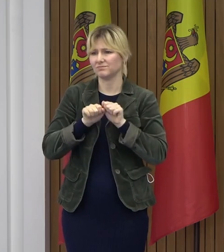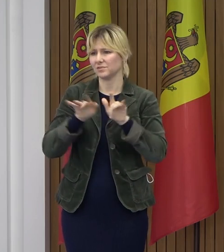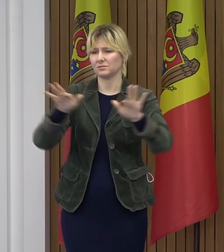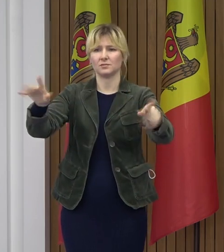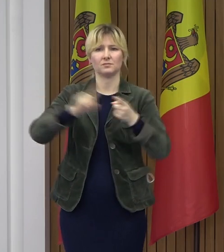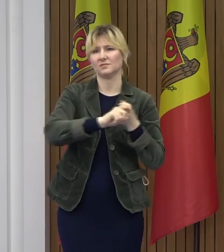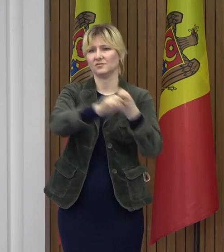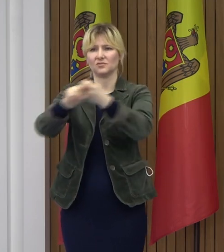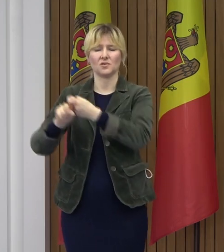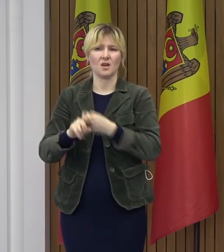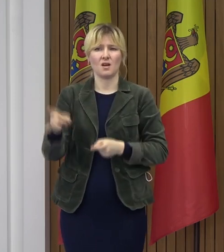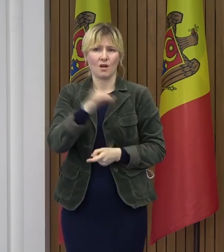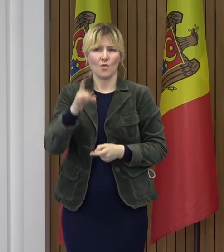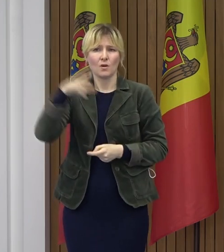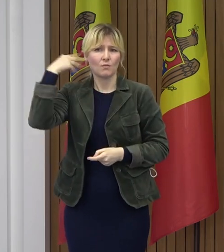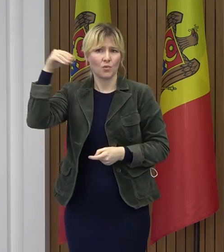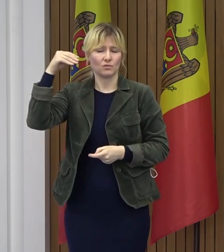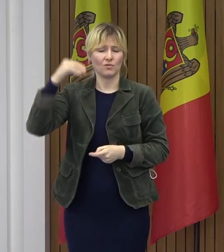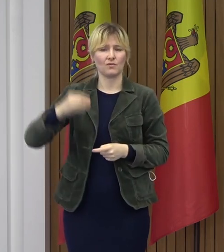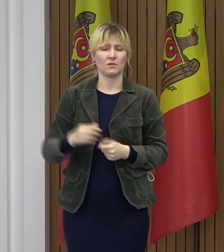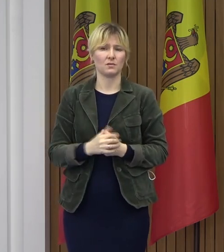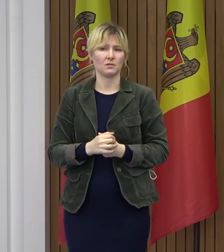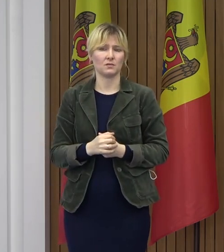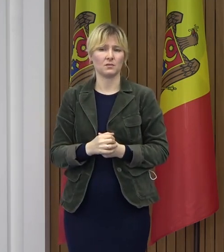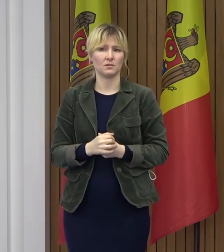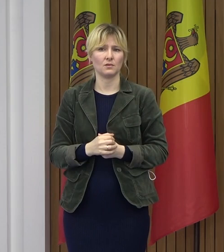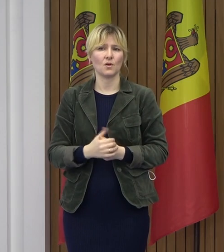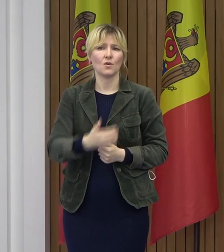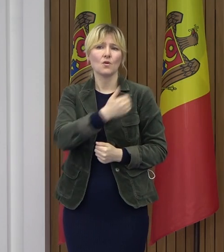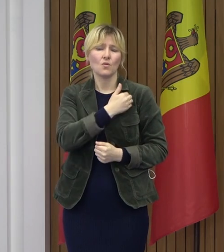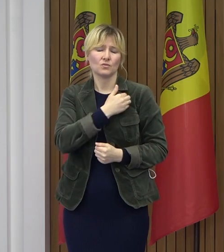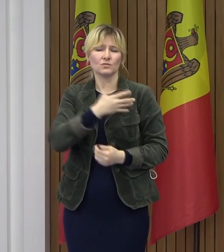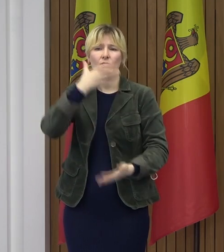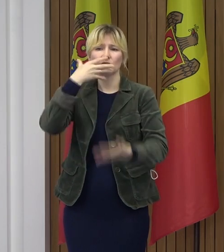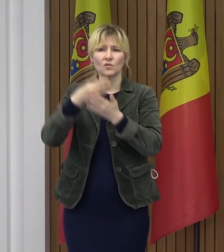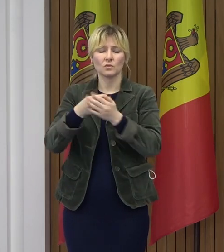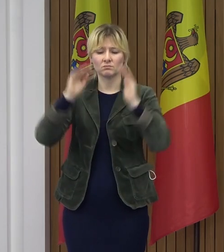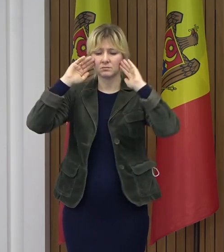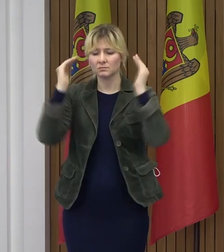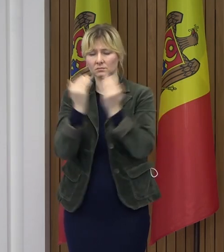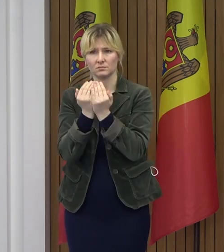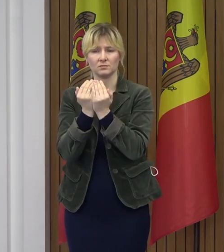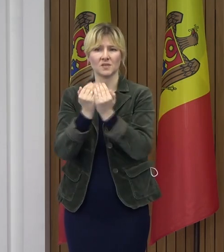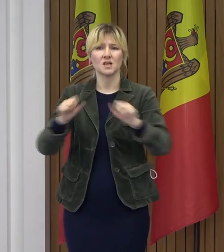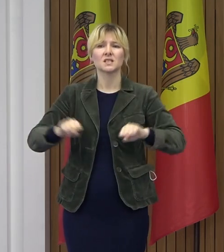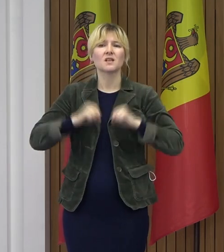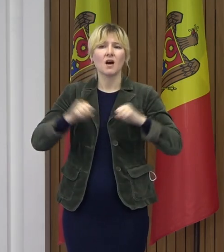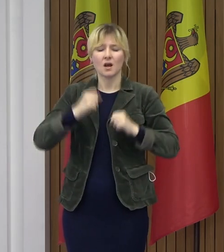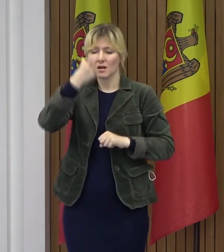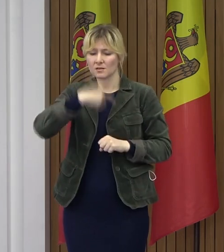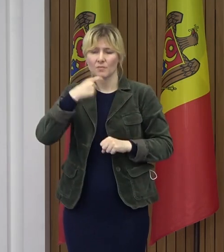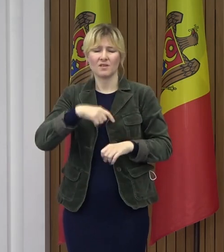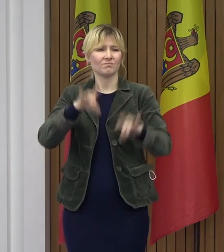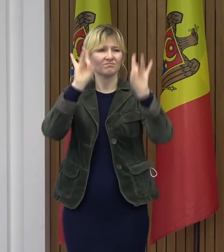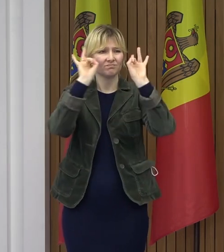pandemiei în Republica Moldova, este autoizolarea. Încercați în măsura posibilităților să